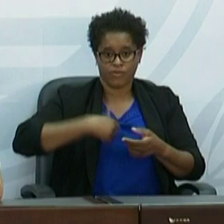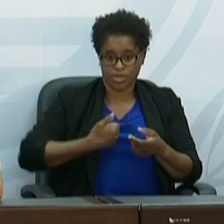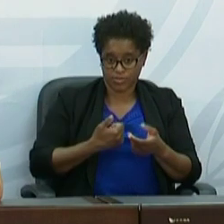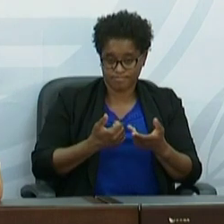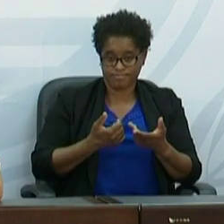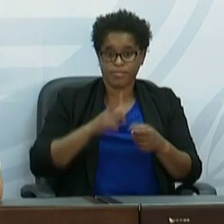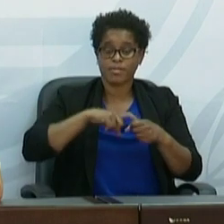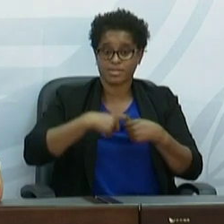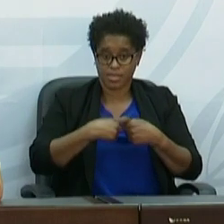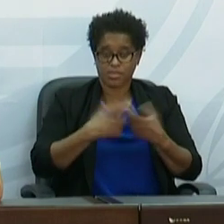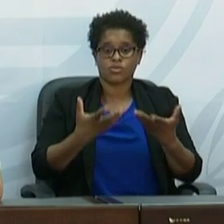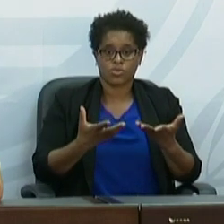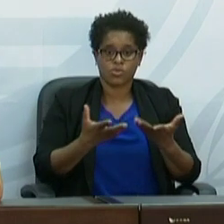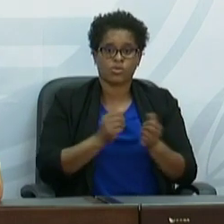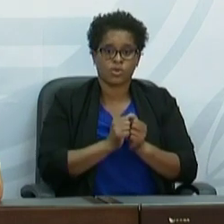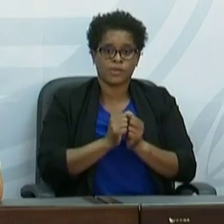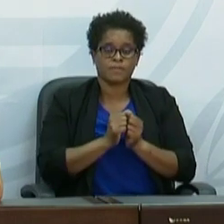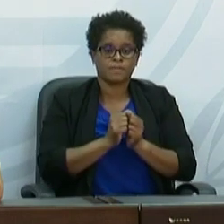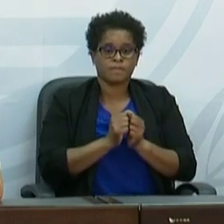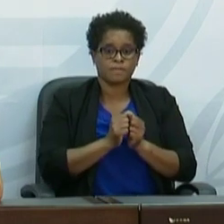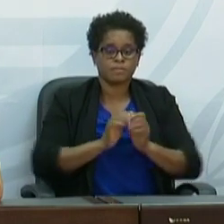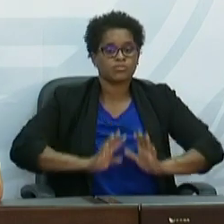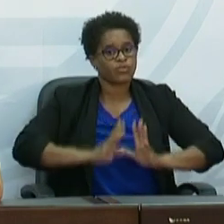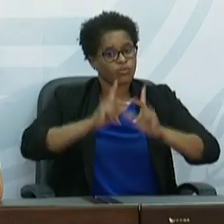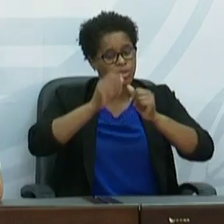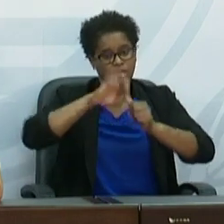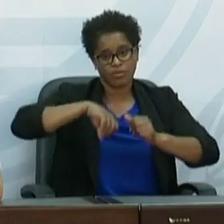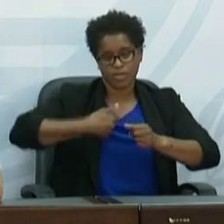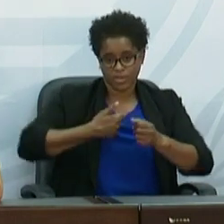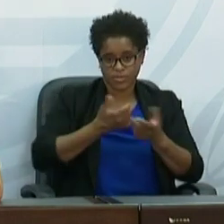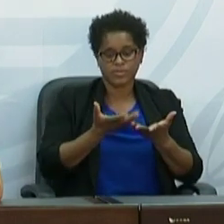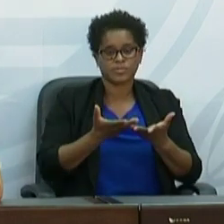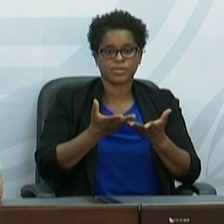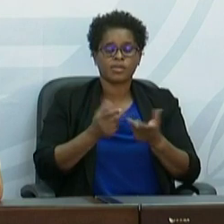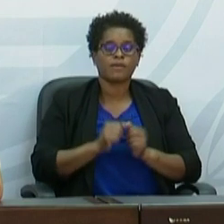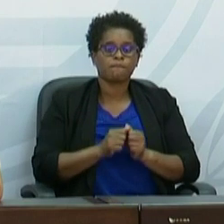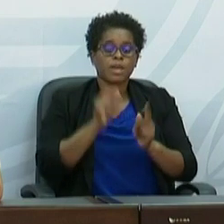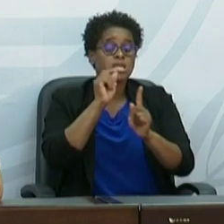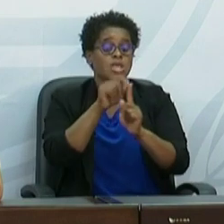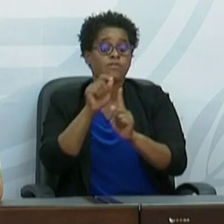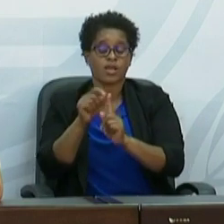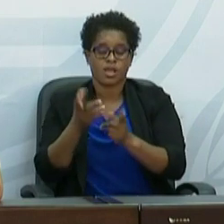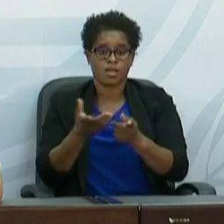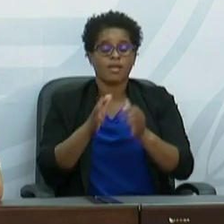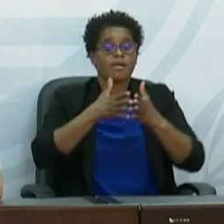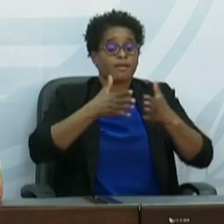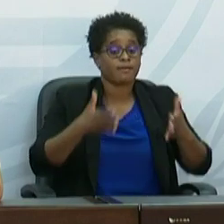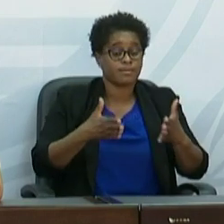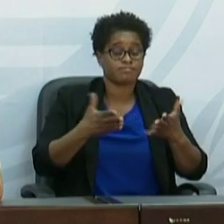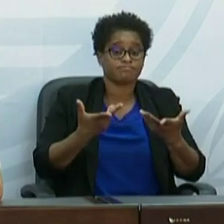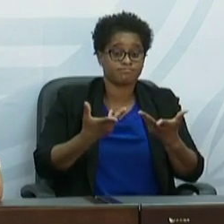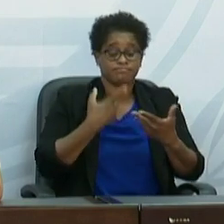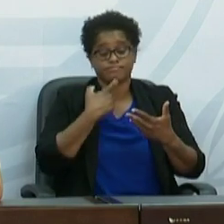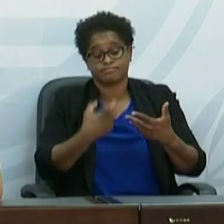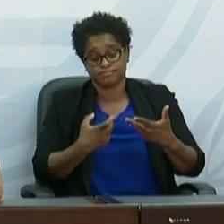dos parceiros de desenvolvimento de Cabo Verde, no sentido de identificar. A grande questão não